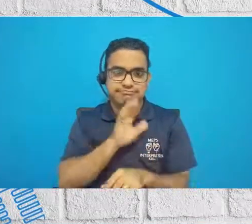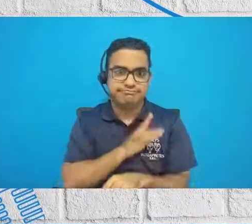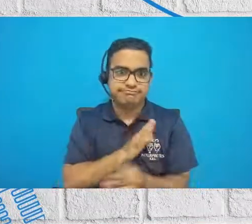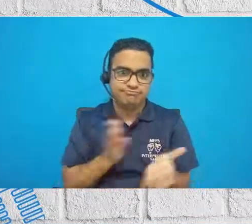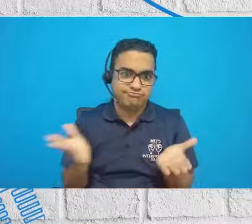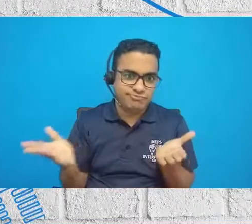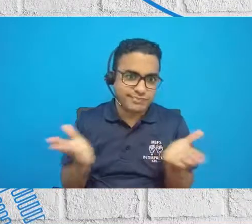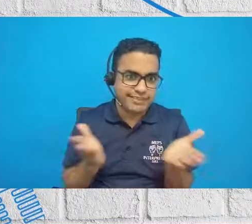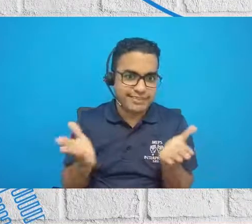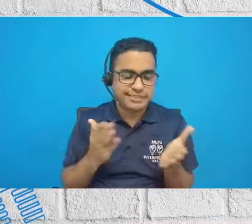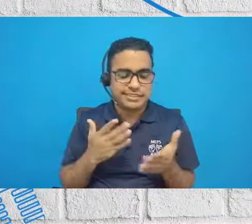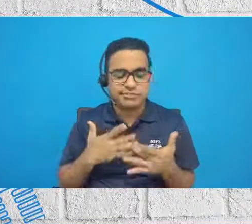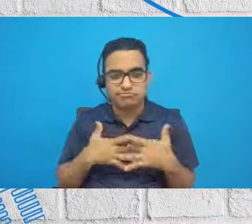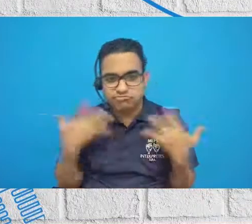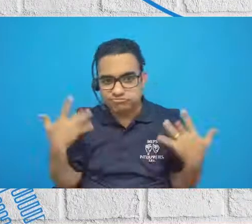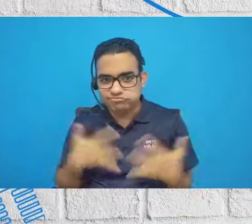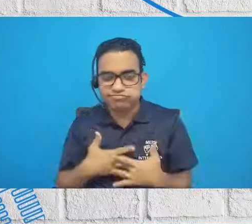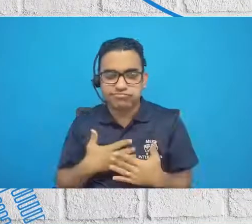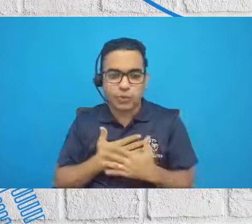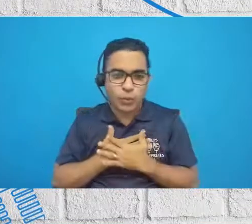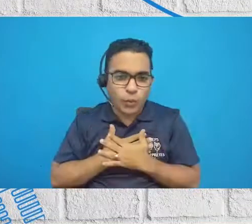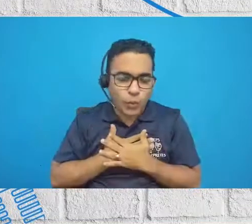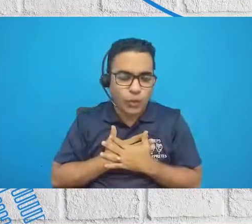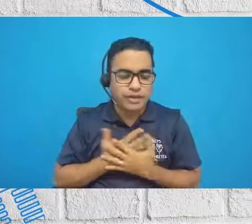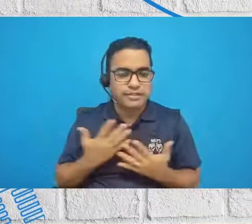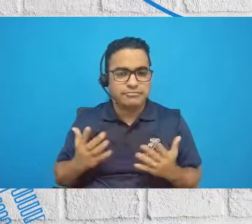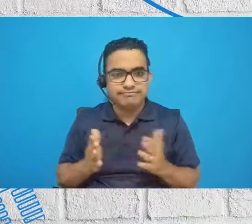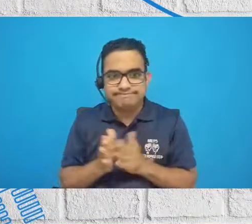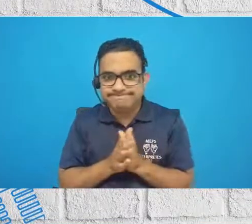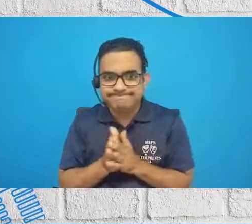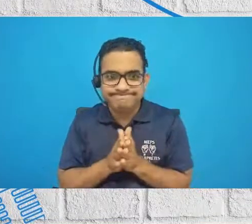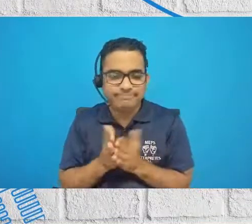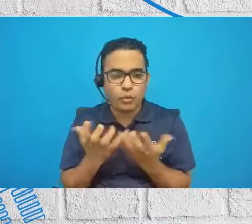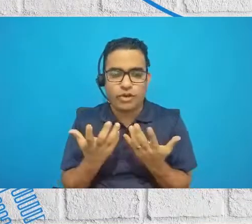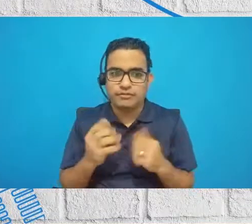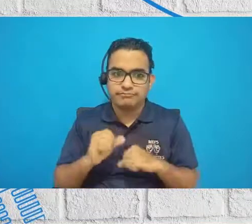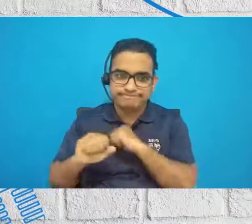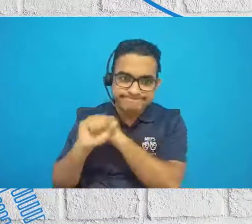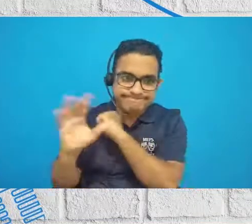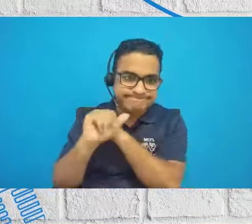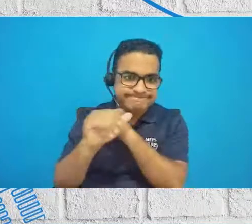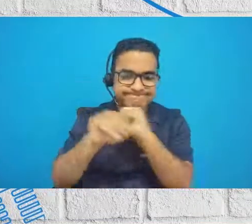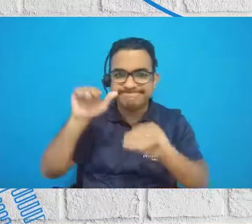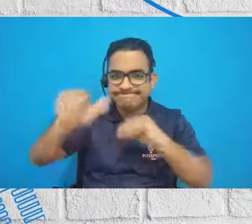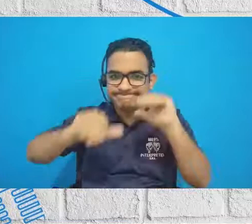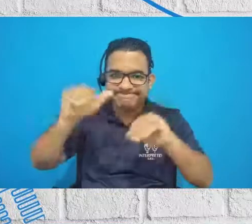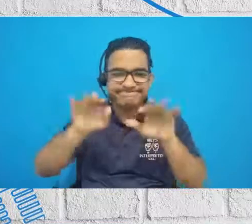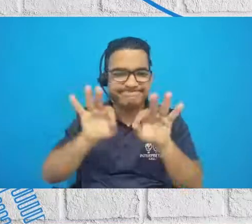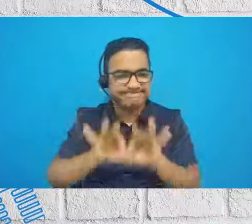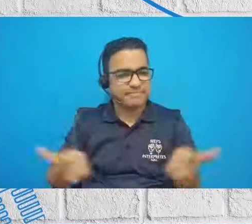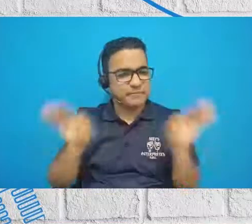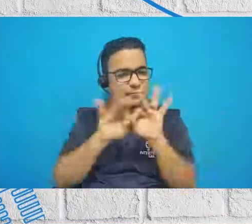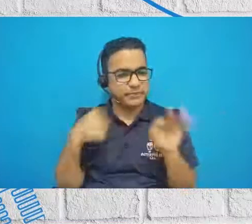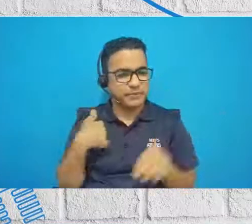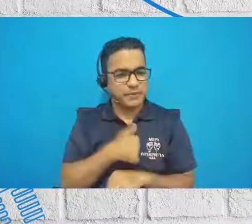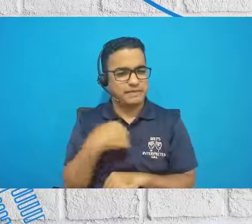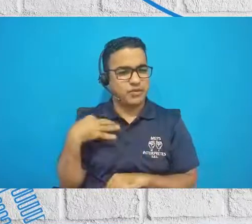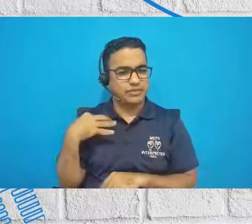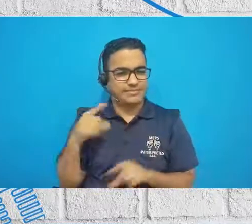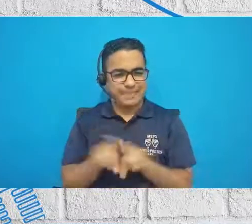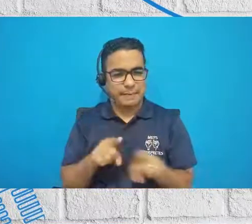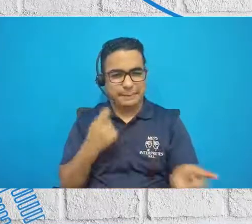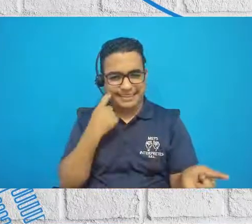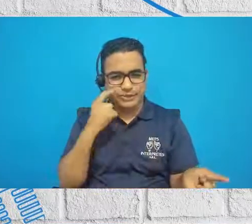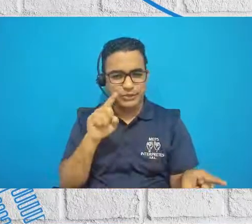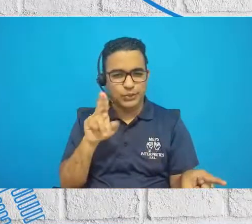con mucha pasión y con mucha motivación y ganas de ser voceros y voceras del valor del voluntariado como Zully el día